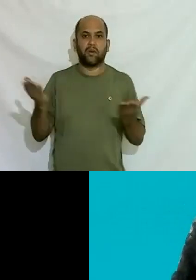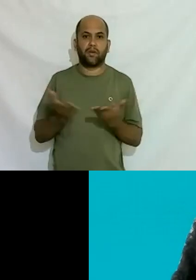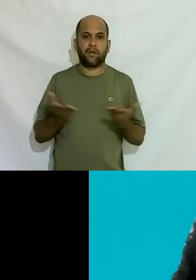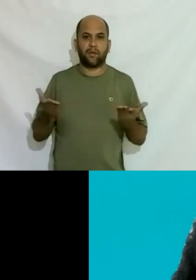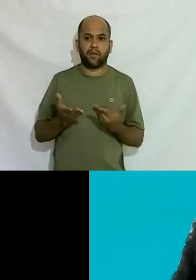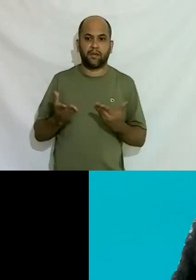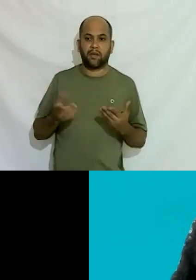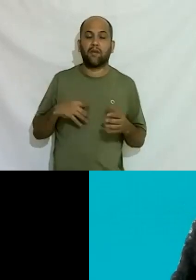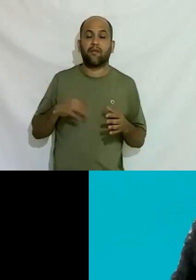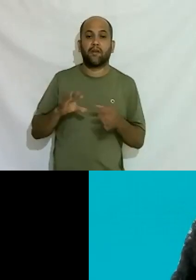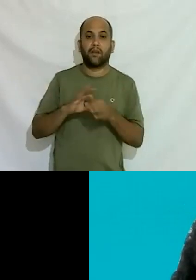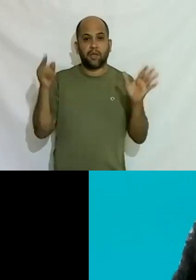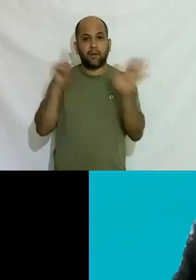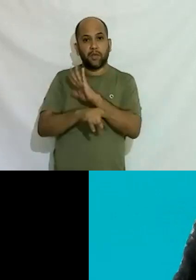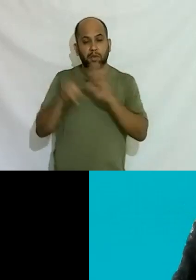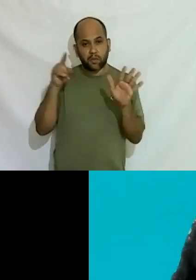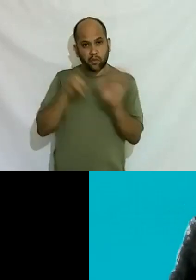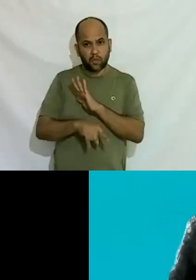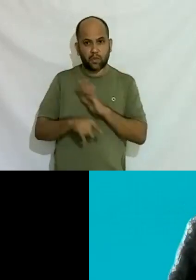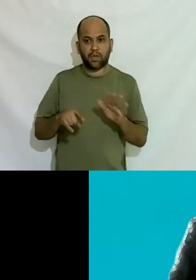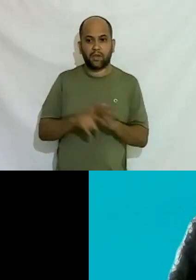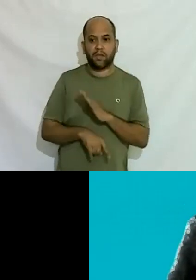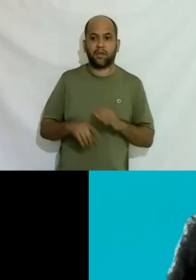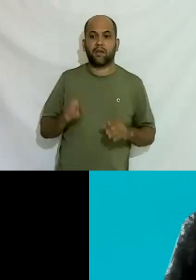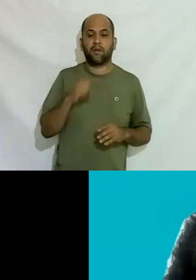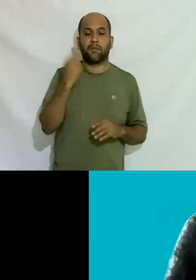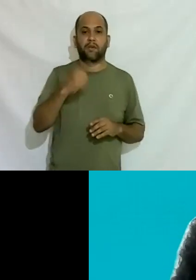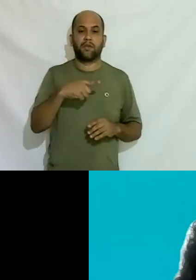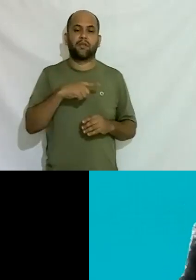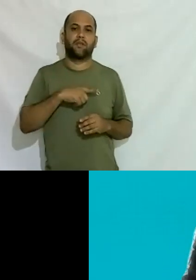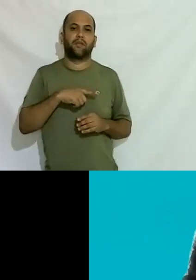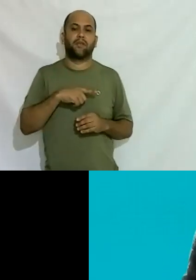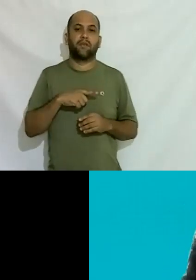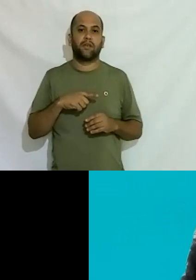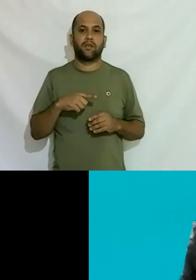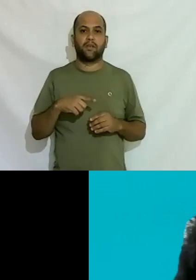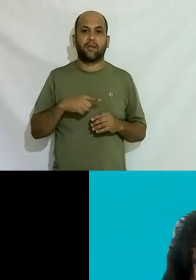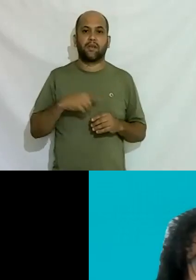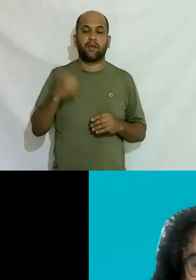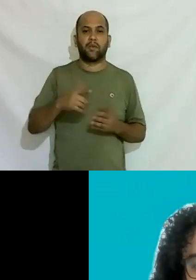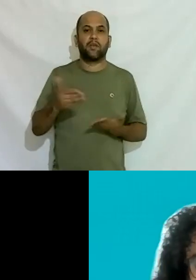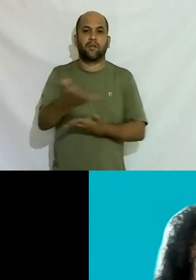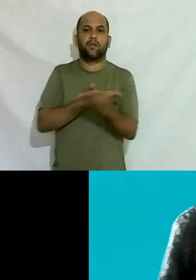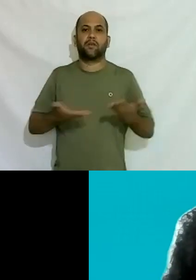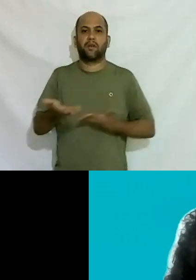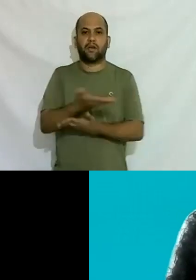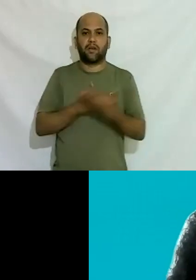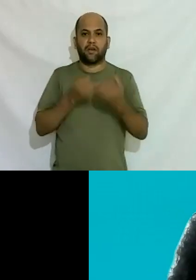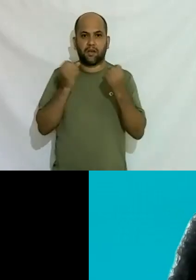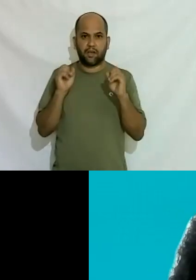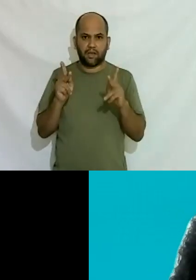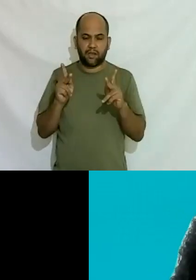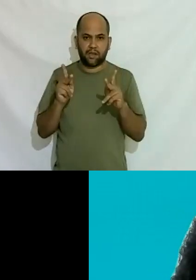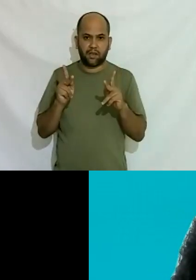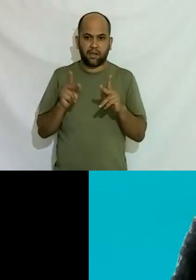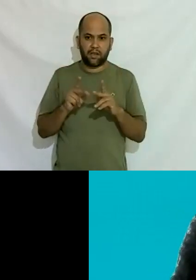abrir para perguntas né a gente vai abrir para perguntas para a gente ter ter um pouco mais de troca aí tá bom e